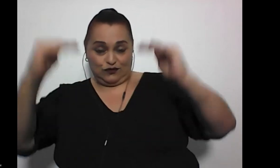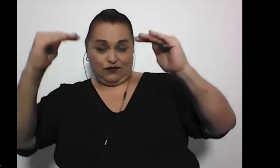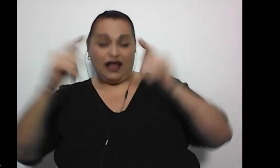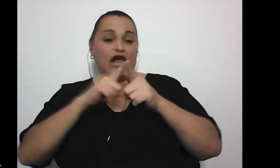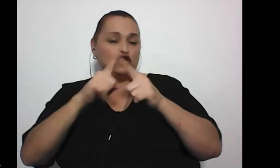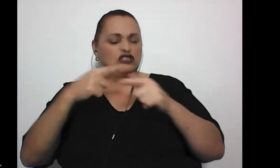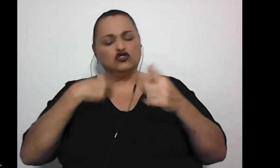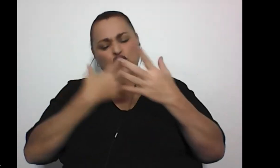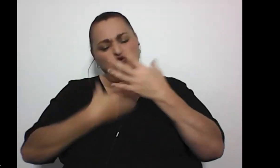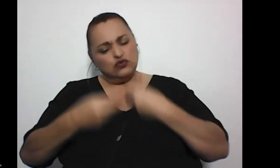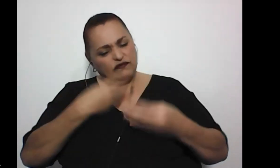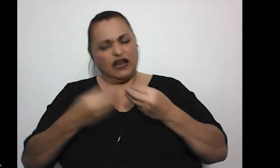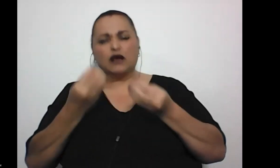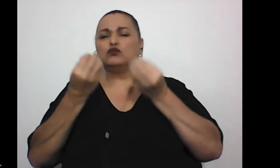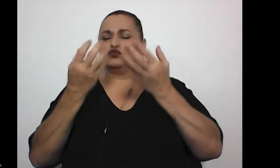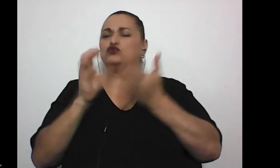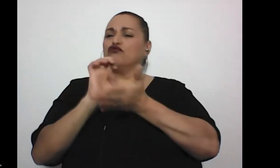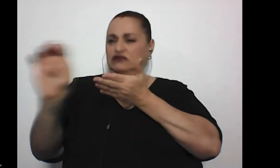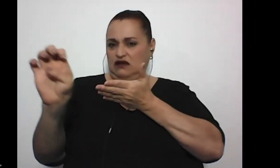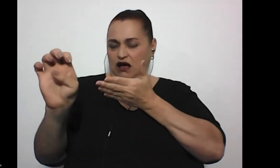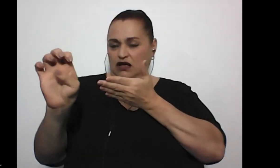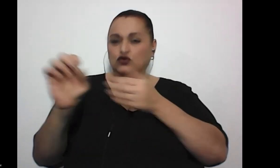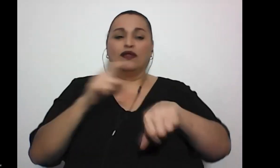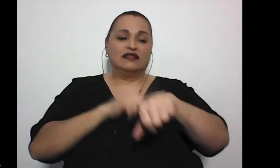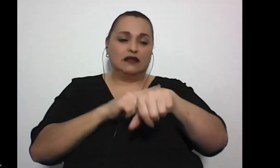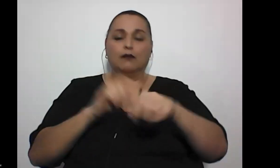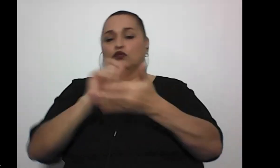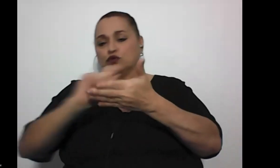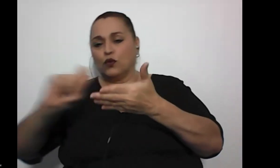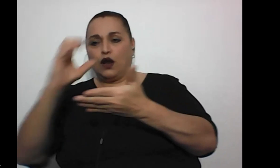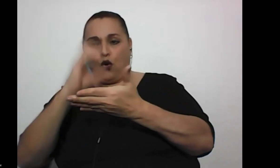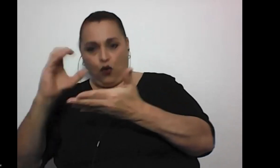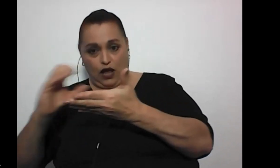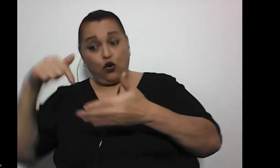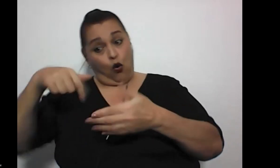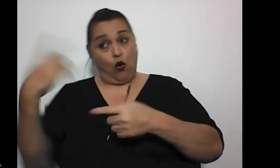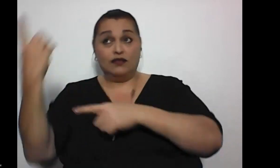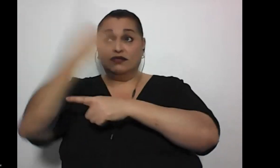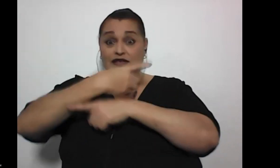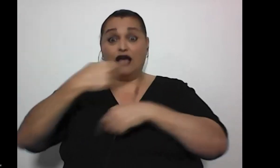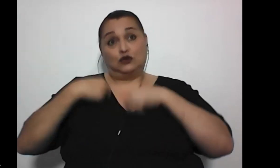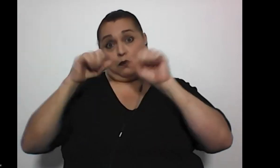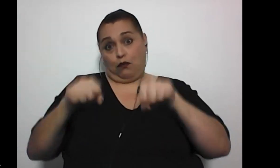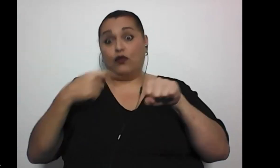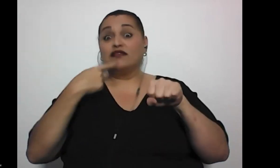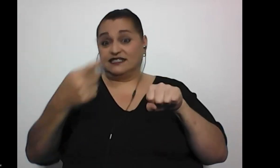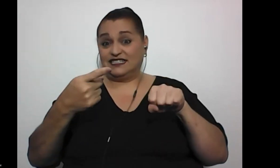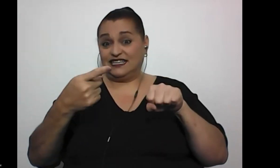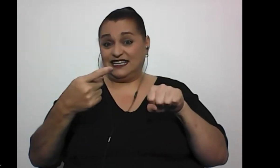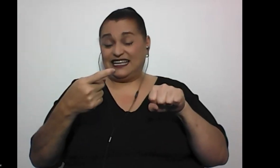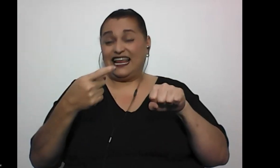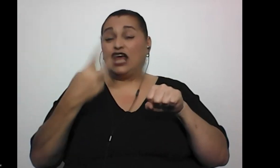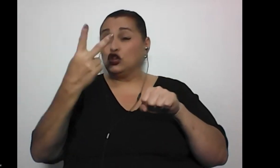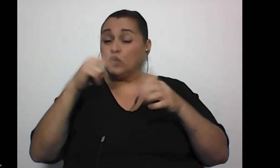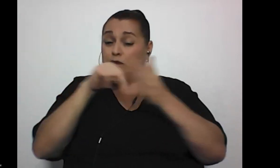sufrí mucho rechazo en todo el tiempo de lo que fue escuela y colegio. Hoy por hoy, digamos, yo podría decir que dos de las barreras